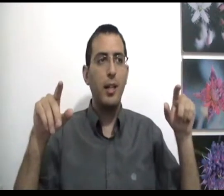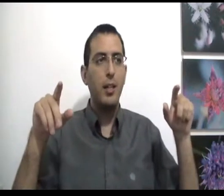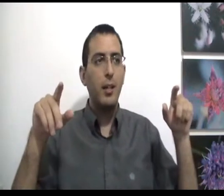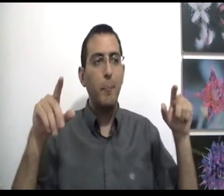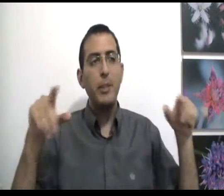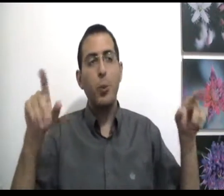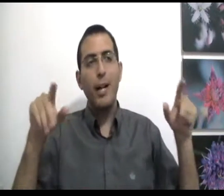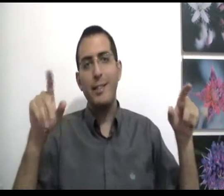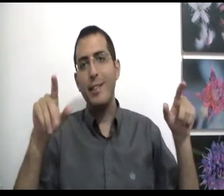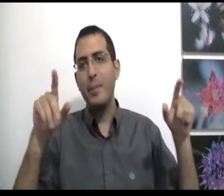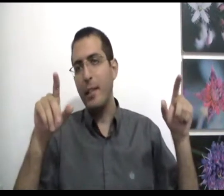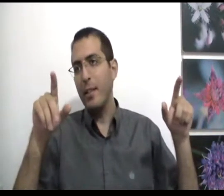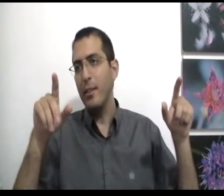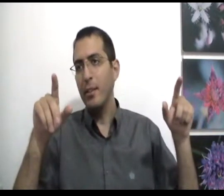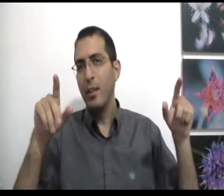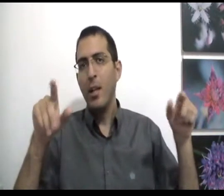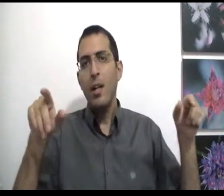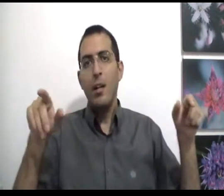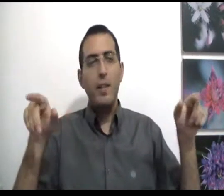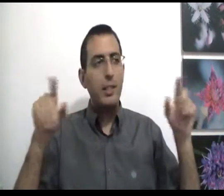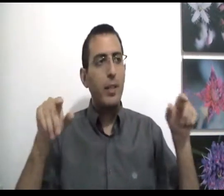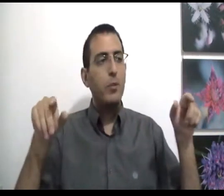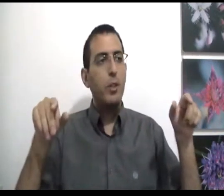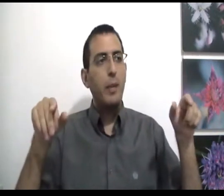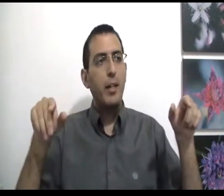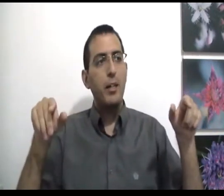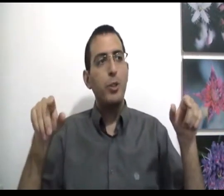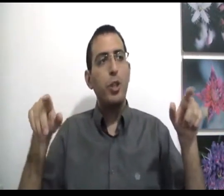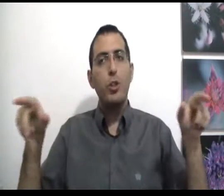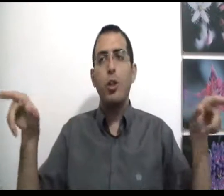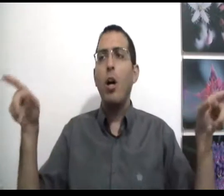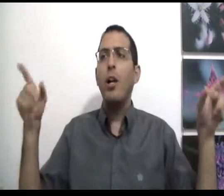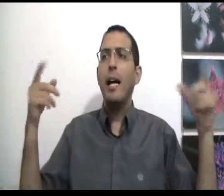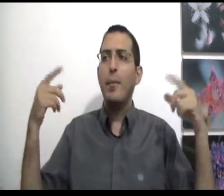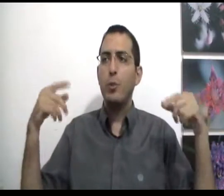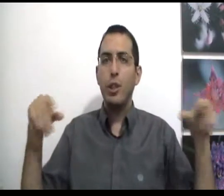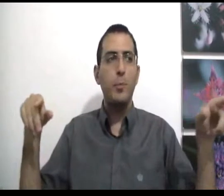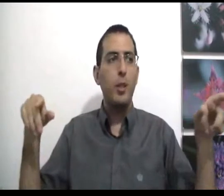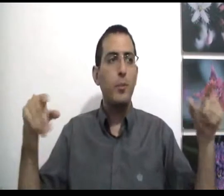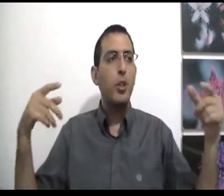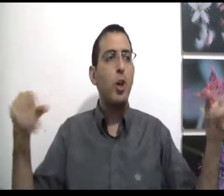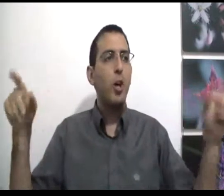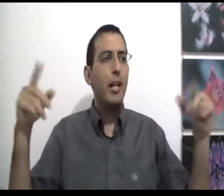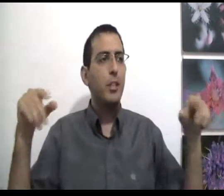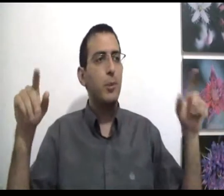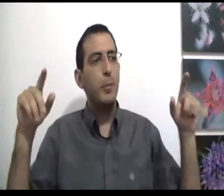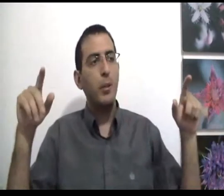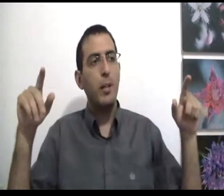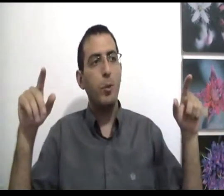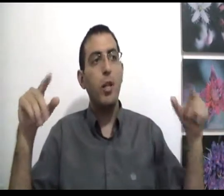בצורה רצינית מדי ועכשיו אני רוצה לומר שכל האלימות שיש בעולם של כל האנשים שמעולם כולל